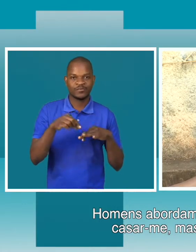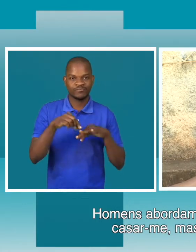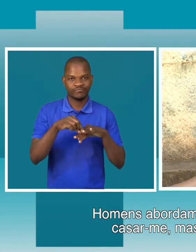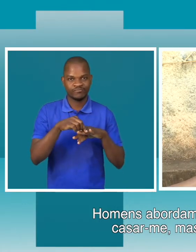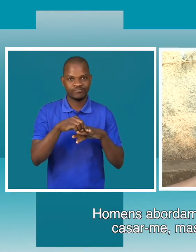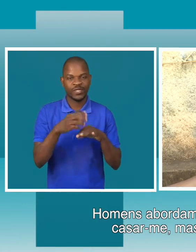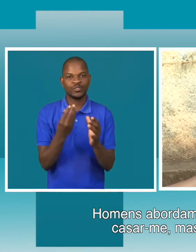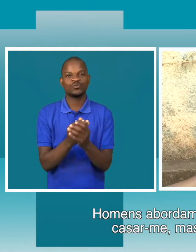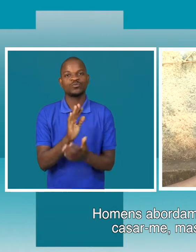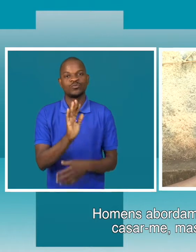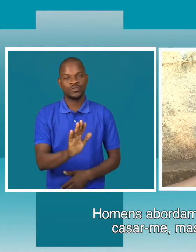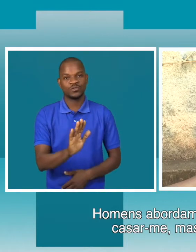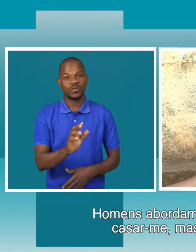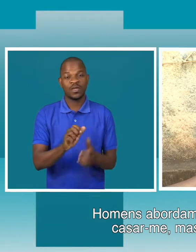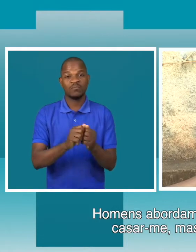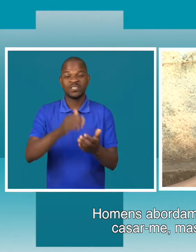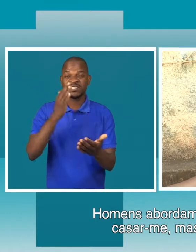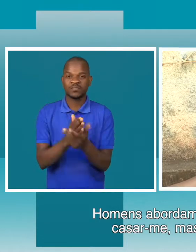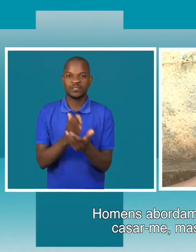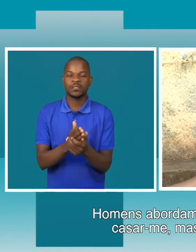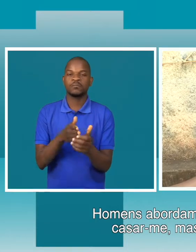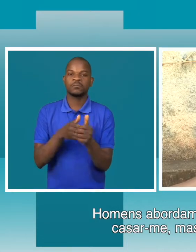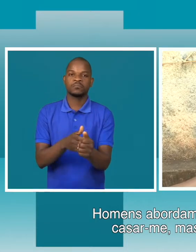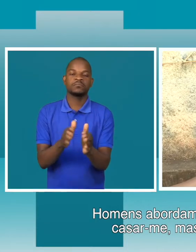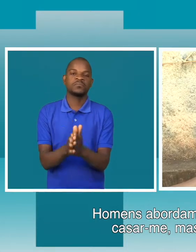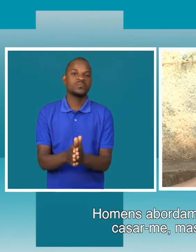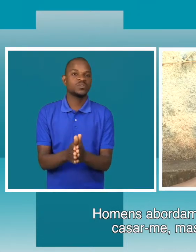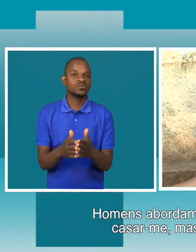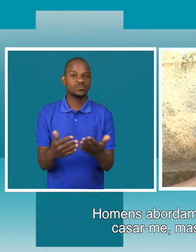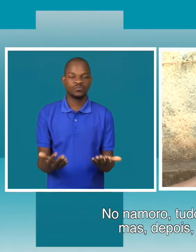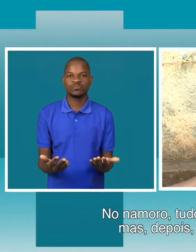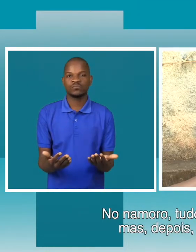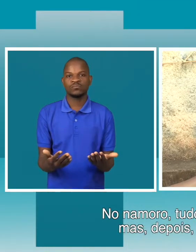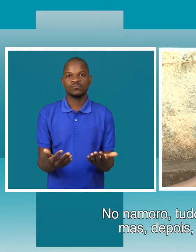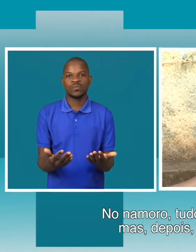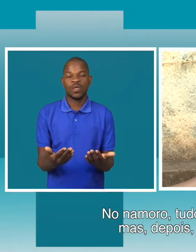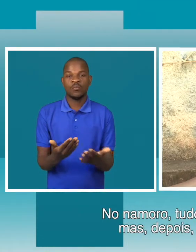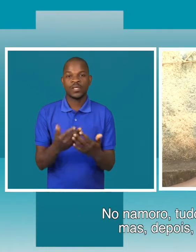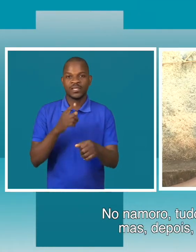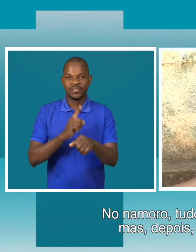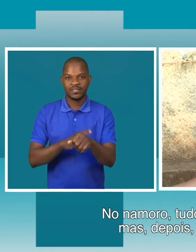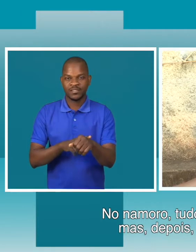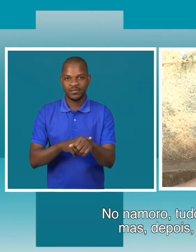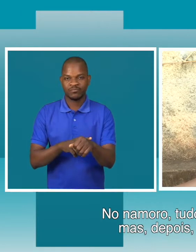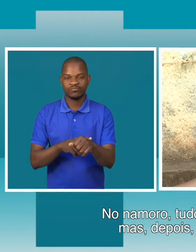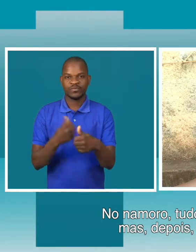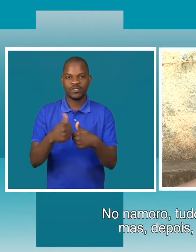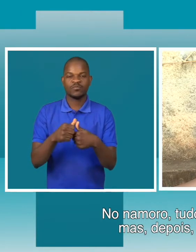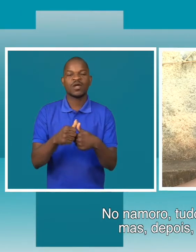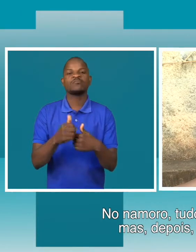Daí, não chega a ponto de me casar. Naquele momento estamos a namorar, tudo bem.